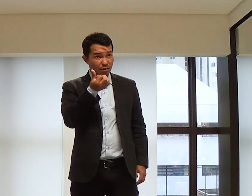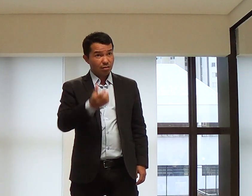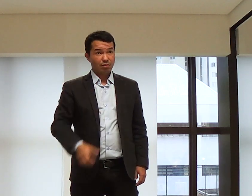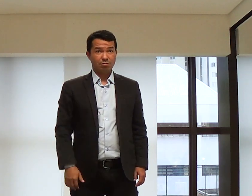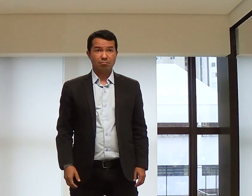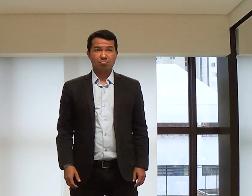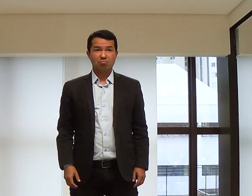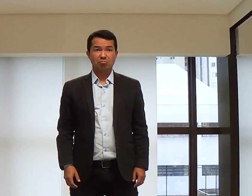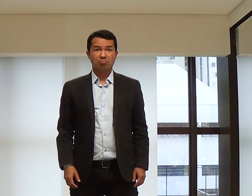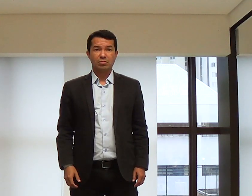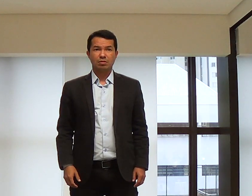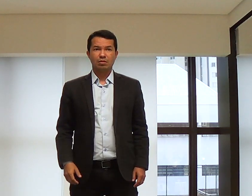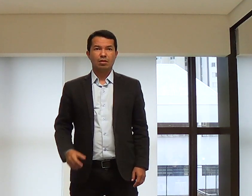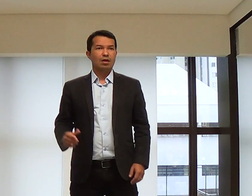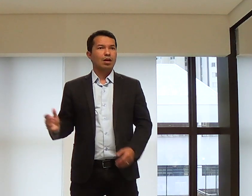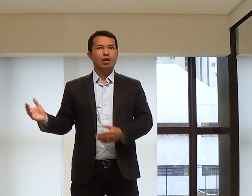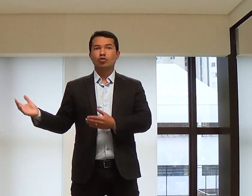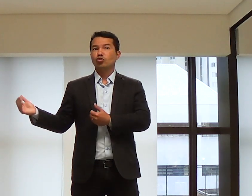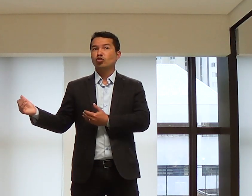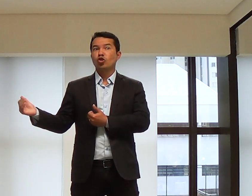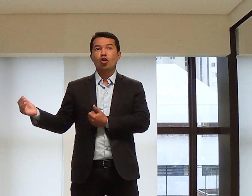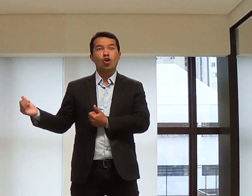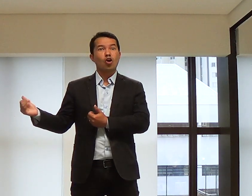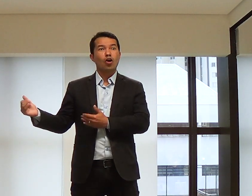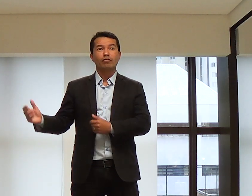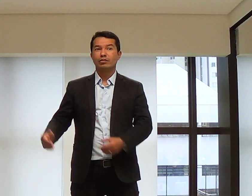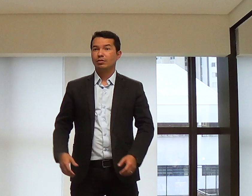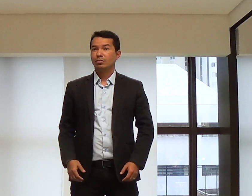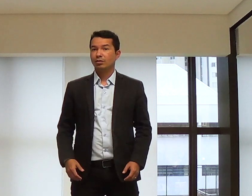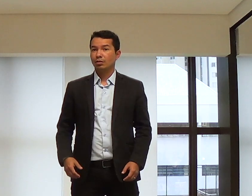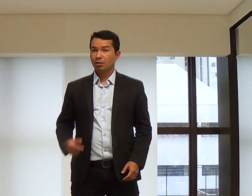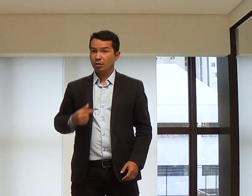Aos 16 anos. Ainda era bem jovem.